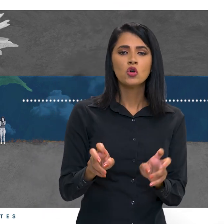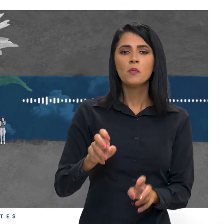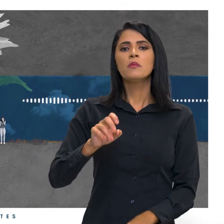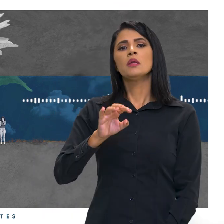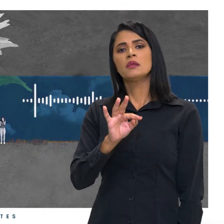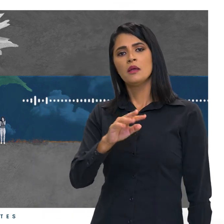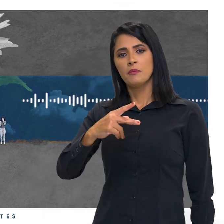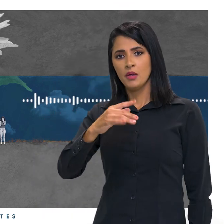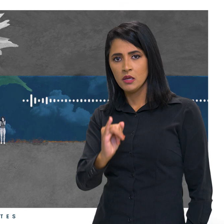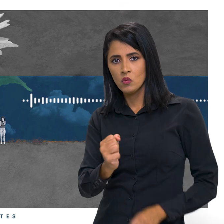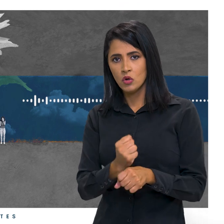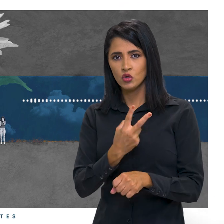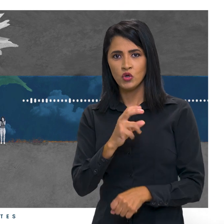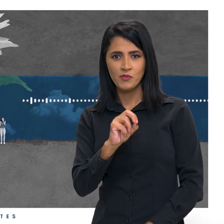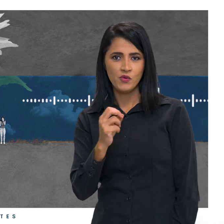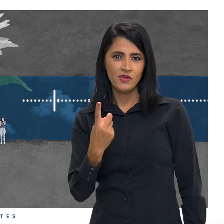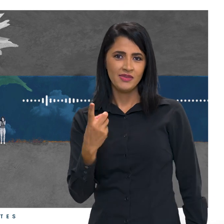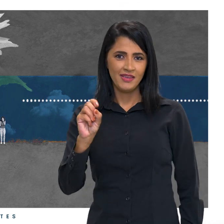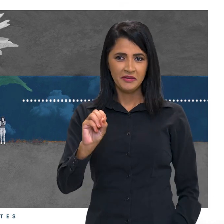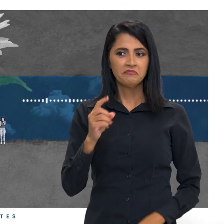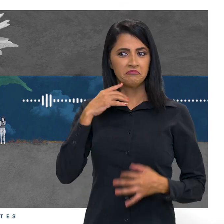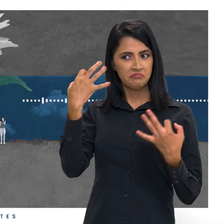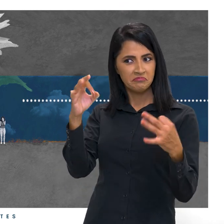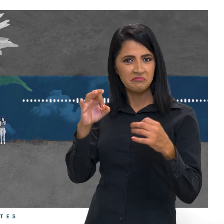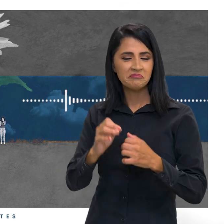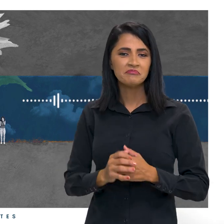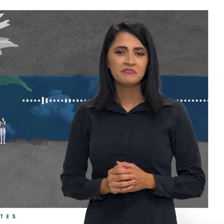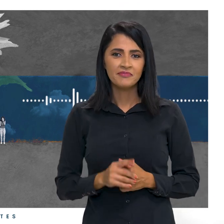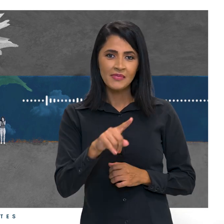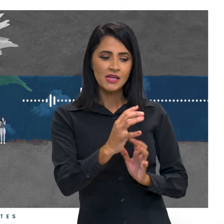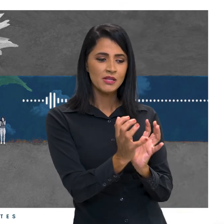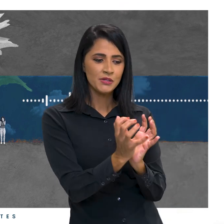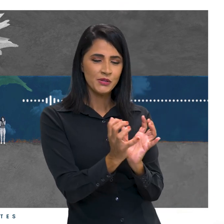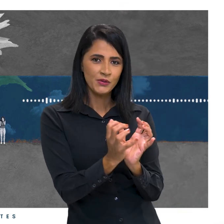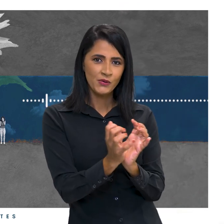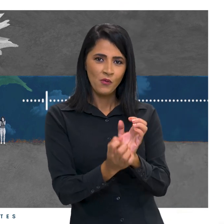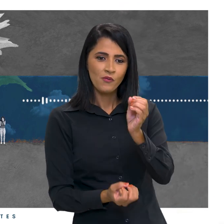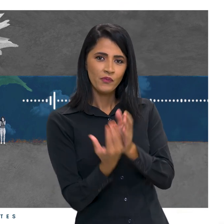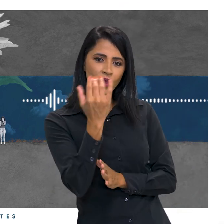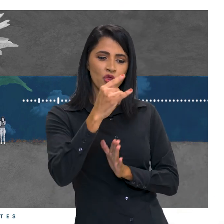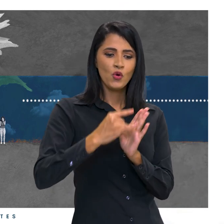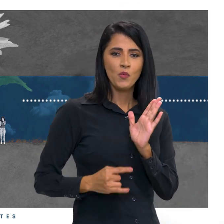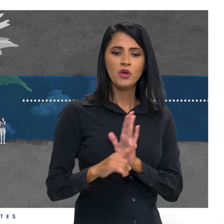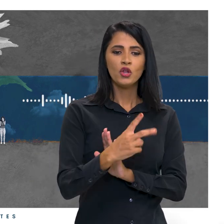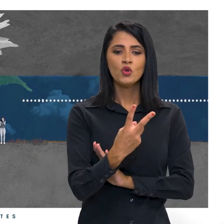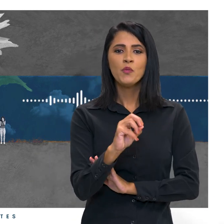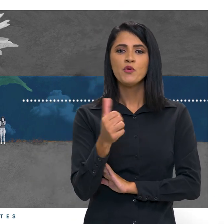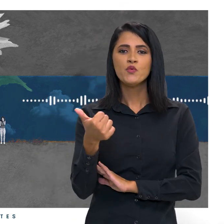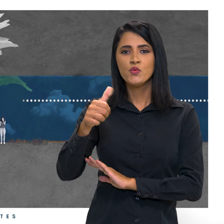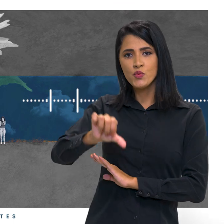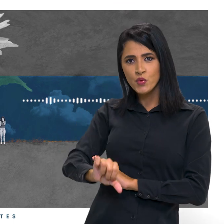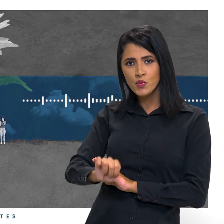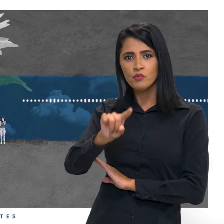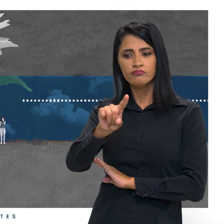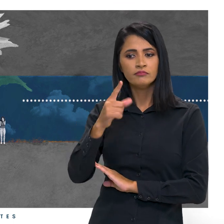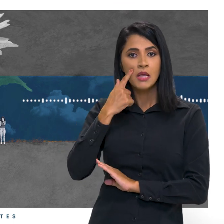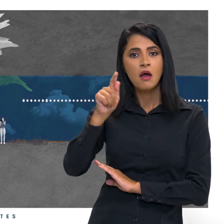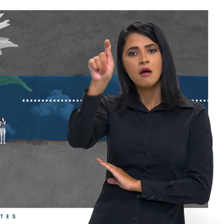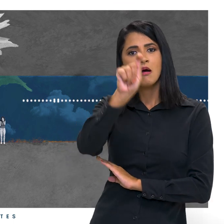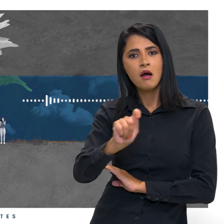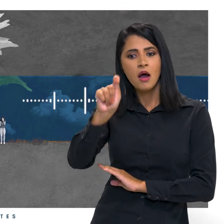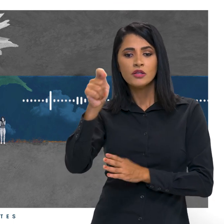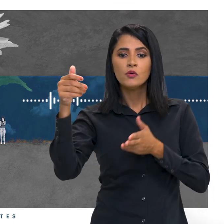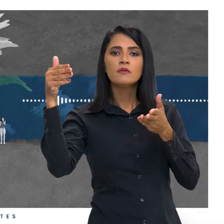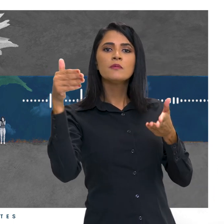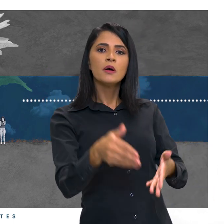2010. Ah, essa você entrou bem. Aí, esse grupo atualizou o documento em 2019. E a associação que ela faz